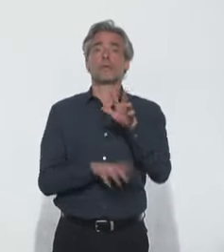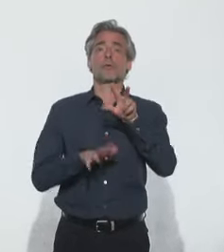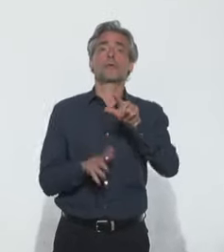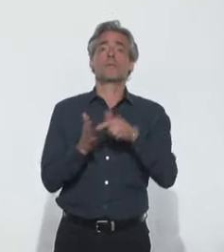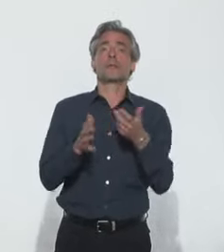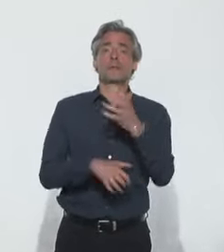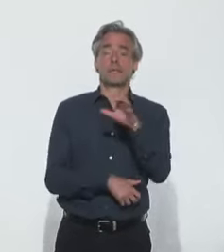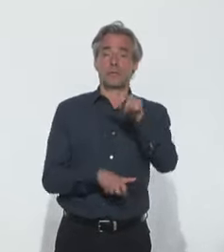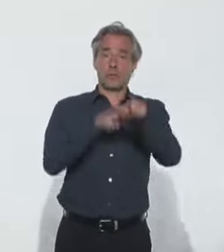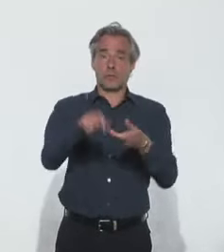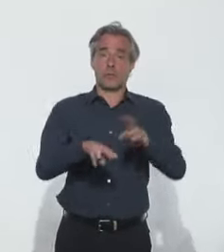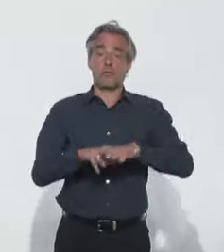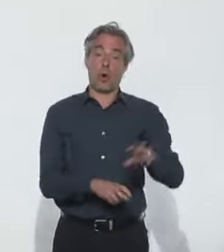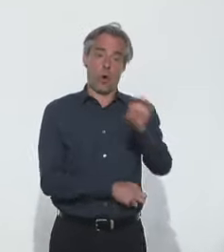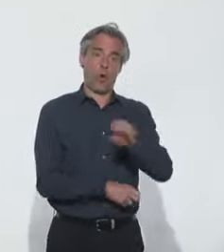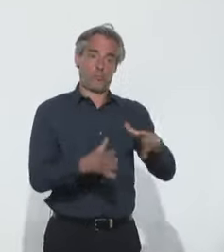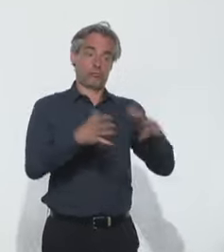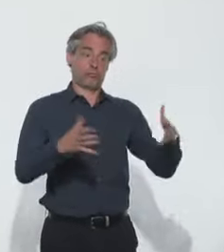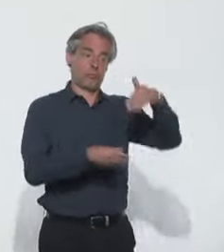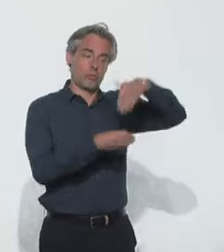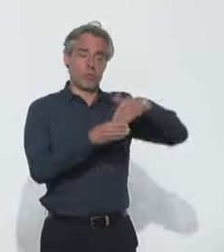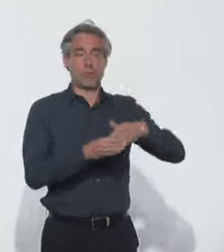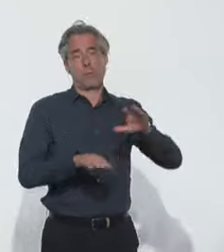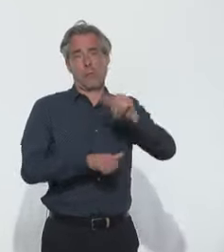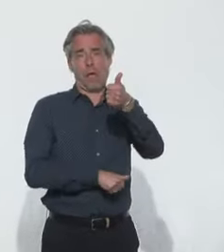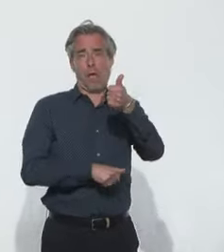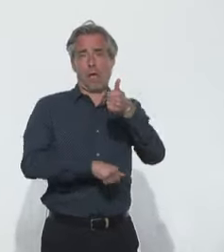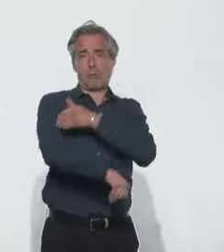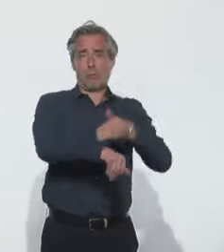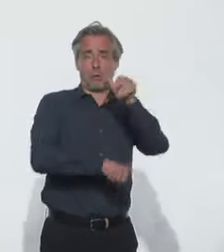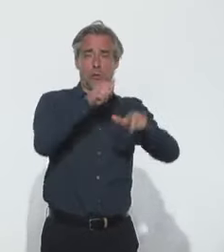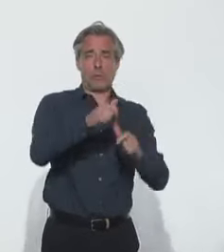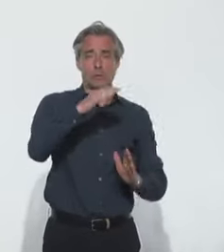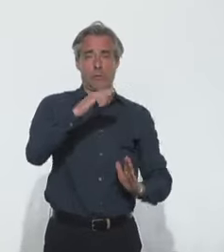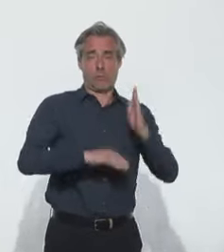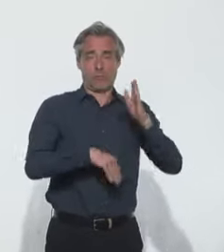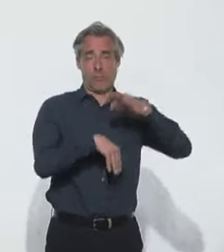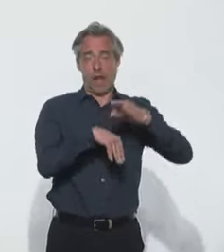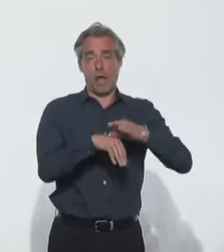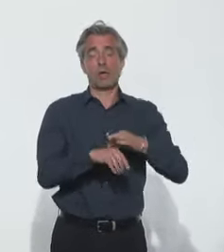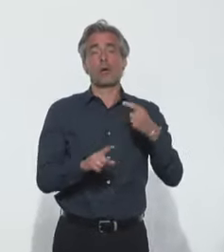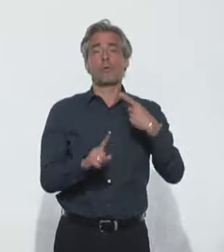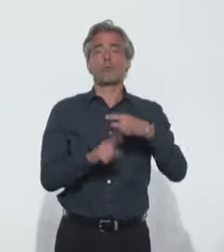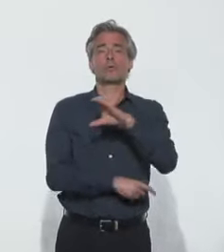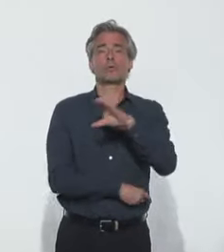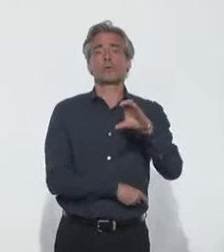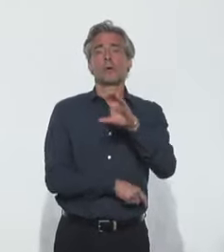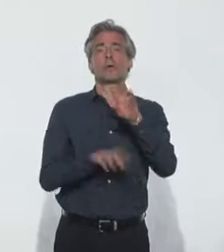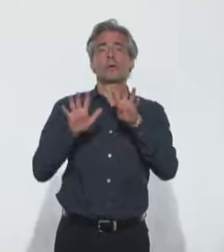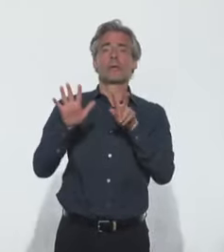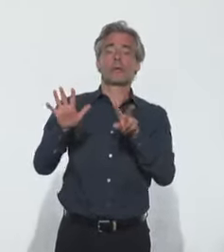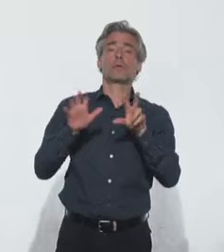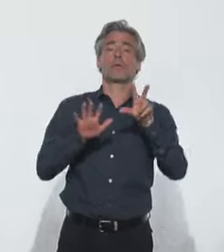L'Europe reste fortement touchée avec plus d'un million de cas et 104 900 décès.